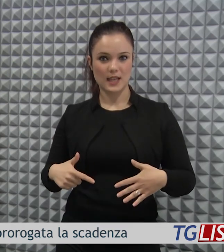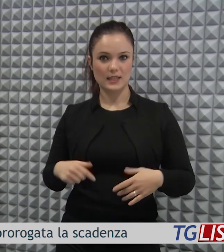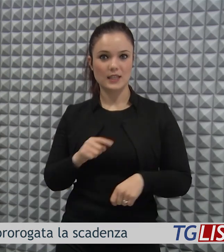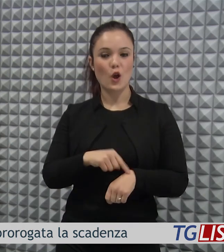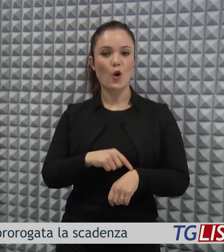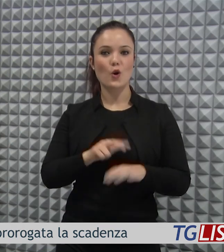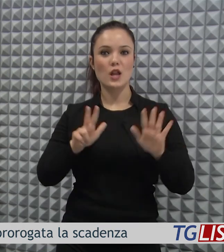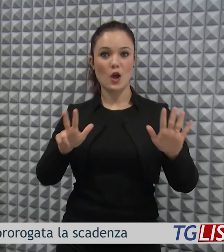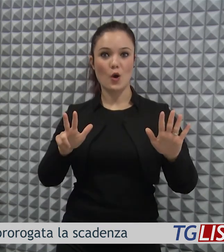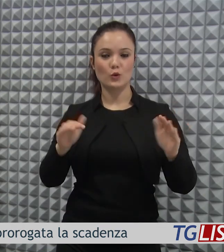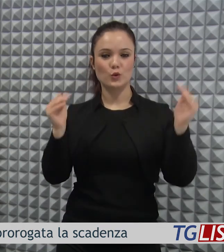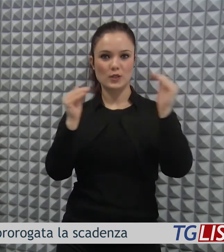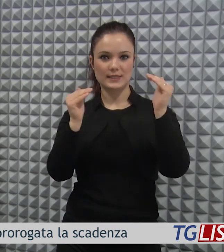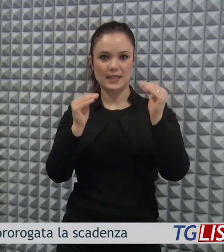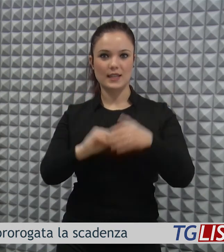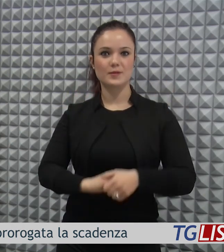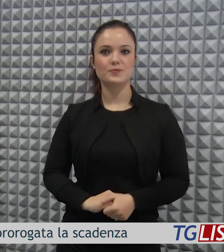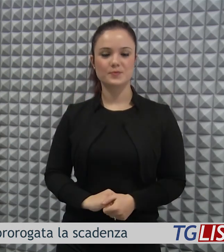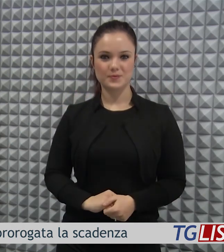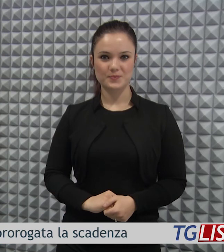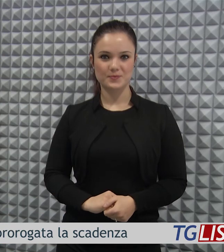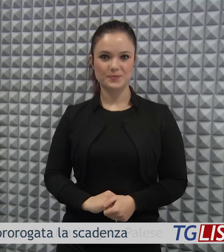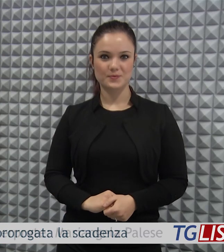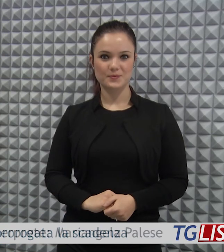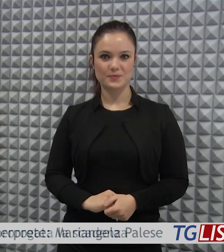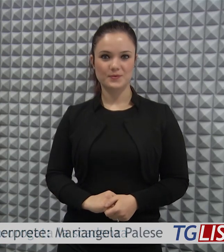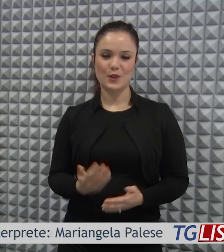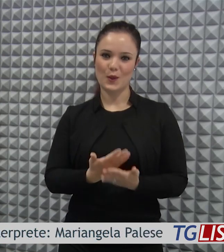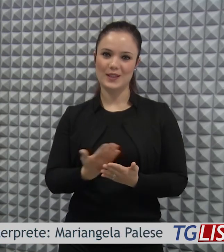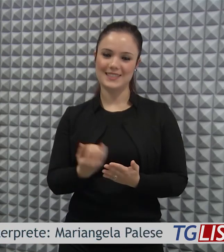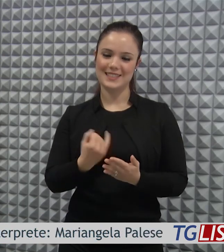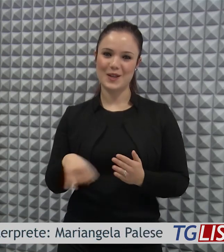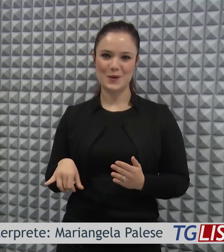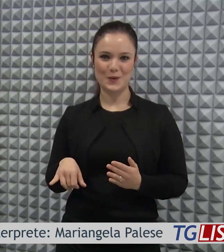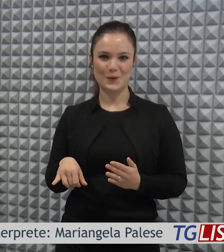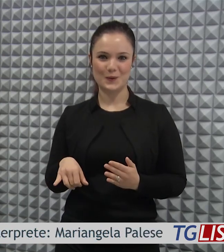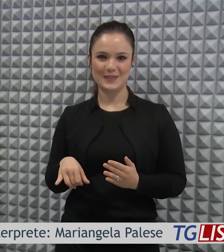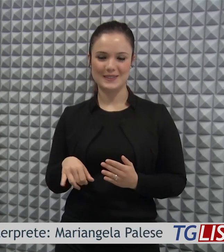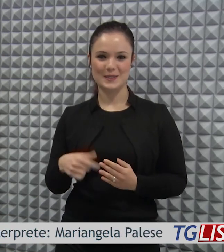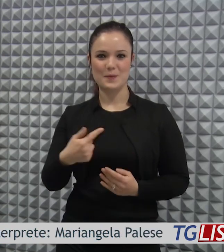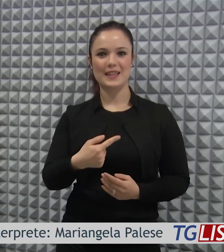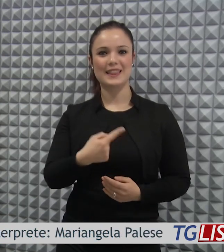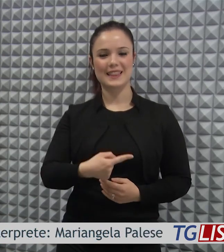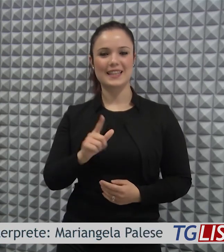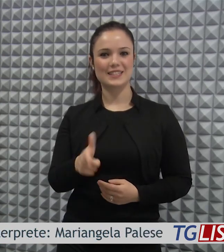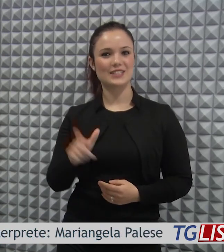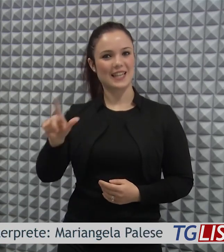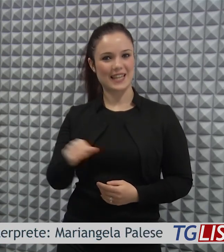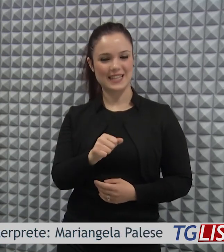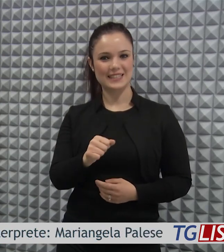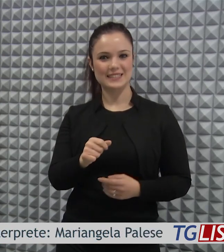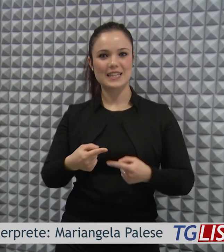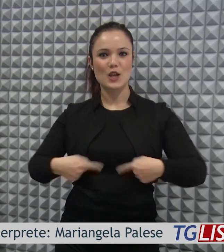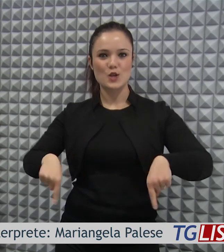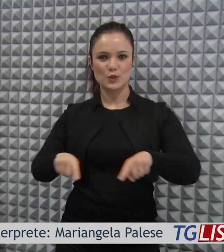alle ore 20. E con quest'ultima notizia si chiude l'edizione del